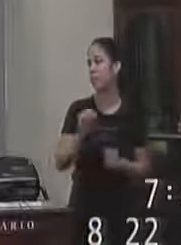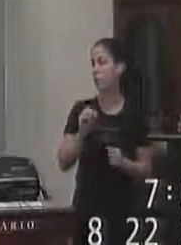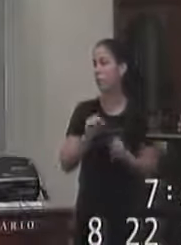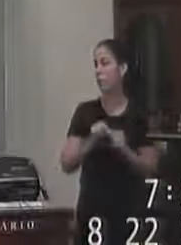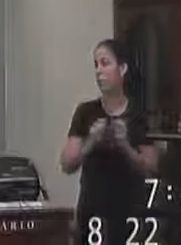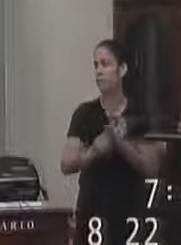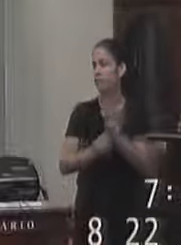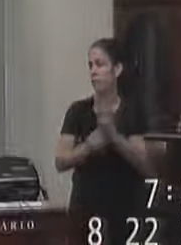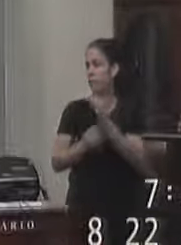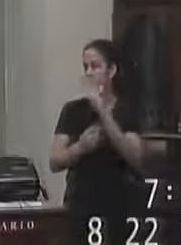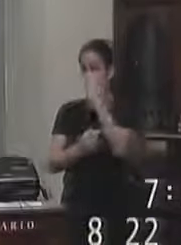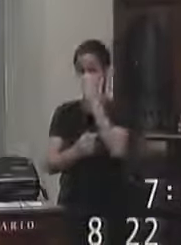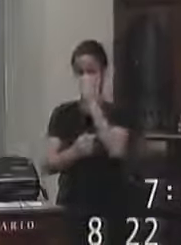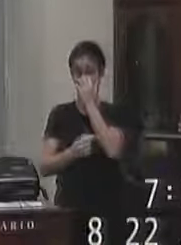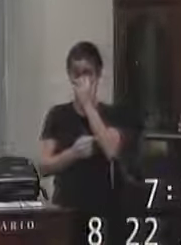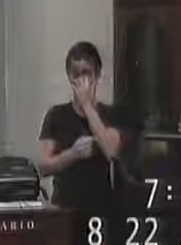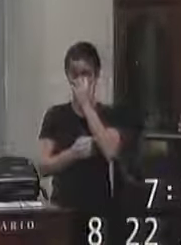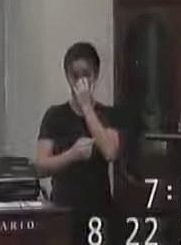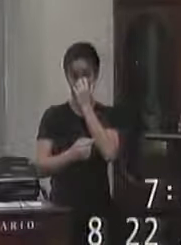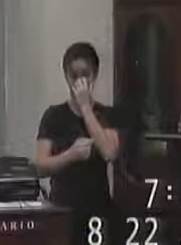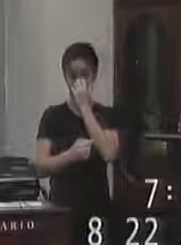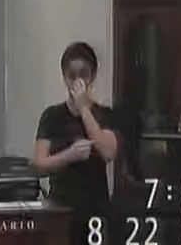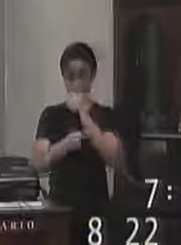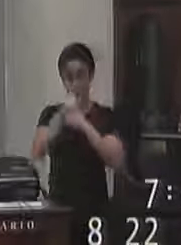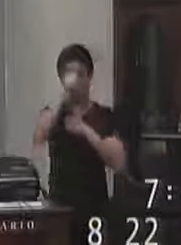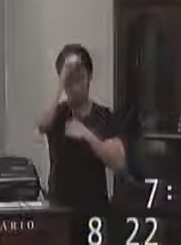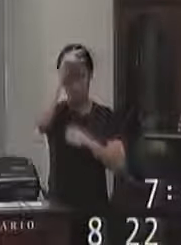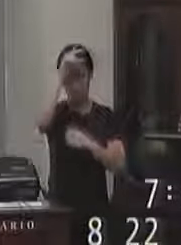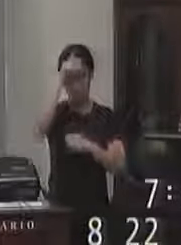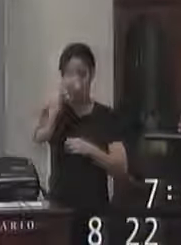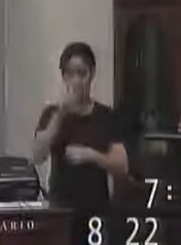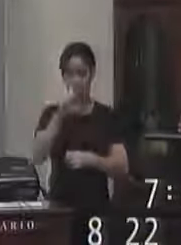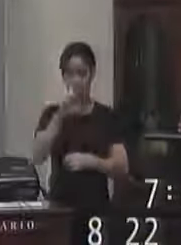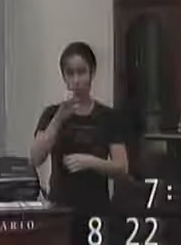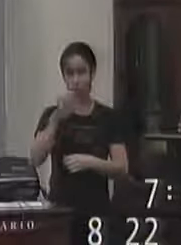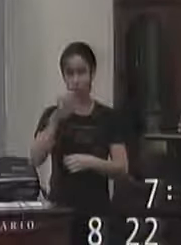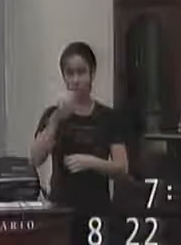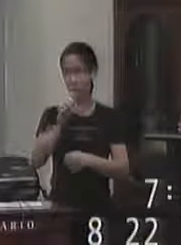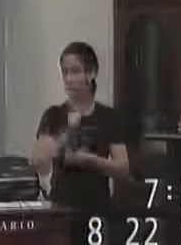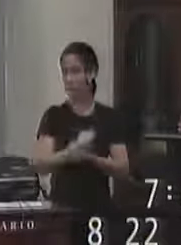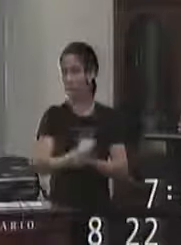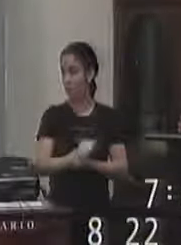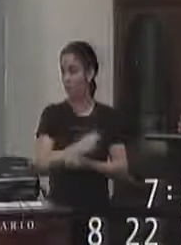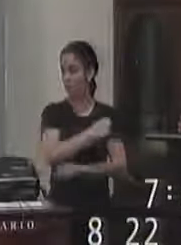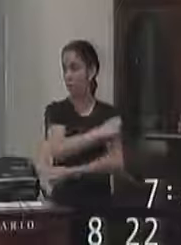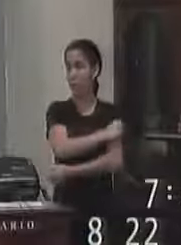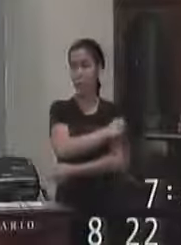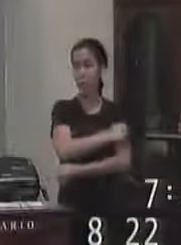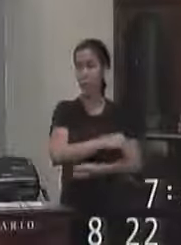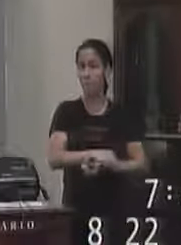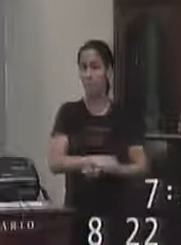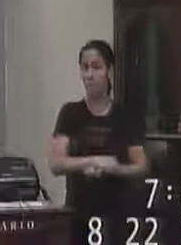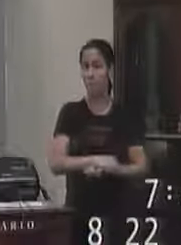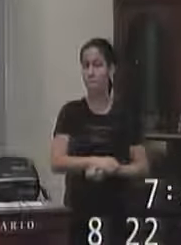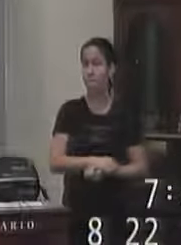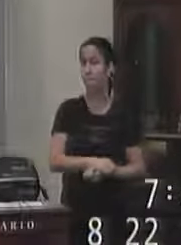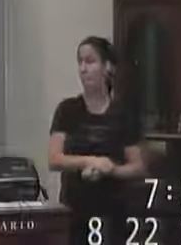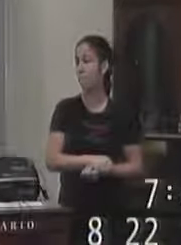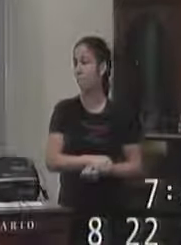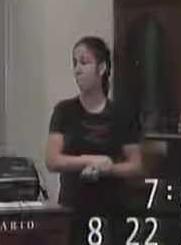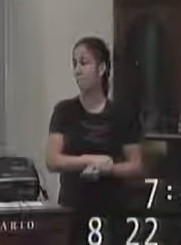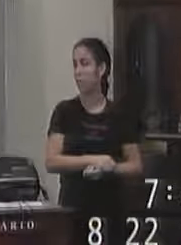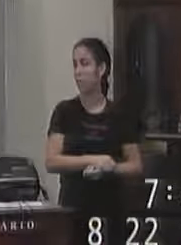a apresentação da professora Leila com com aluno com aluno